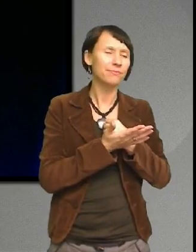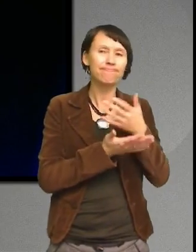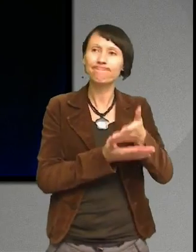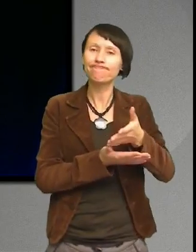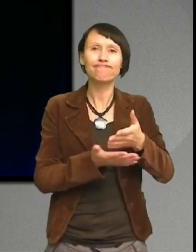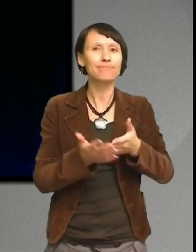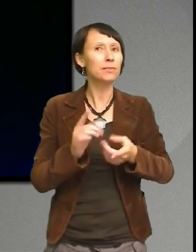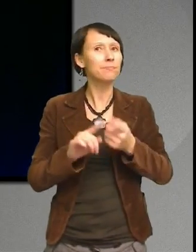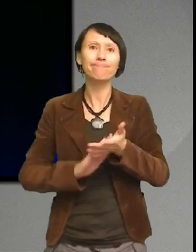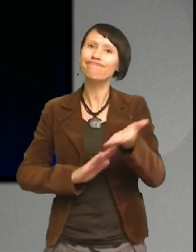väg.